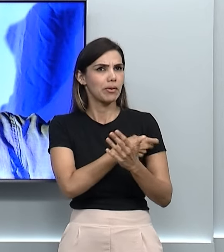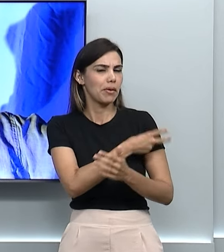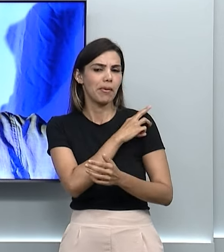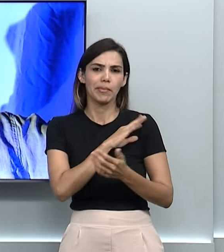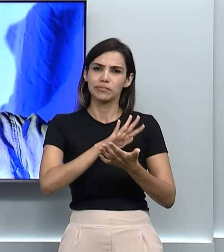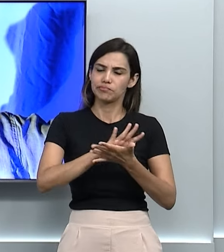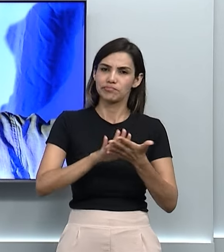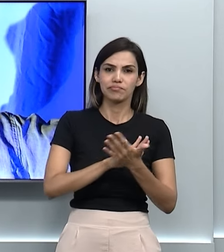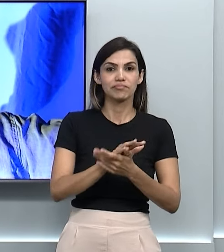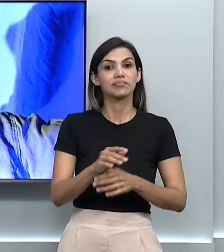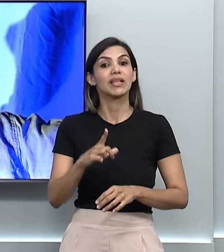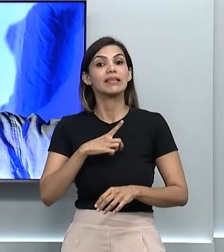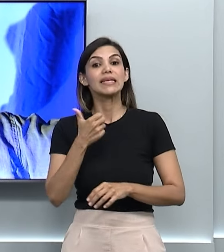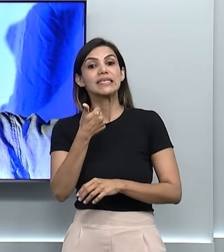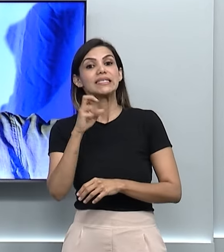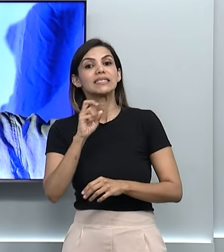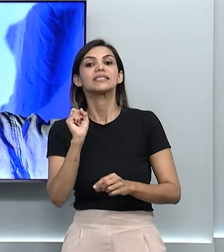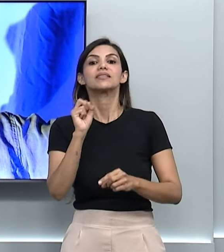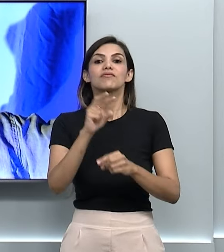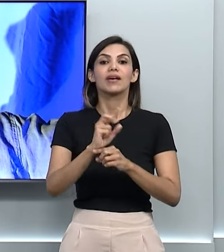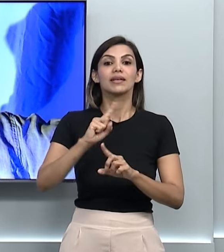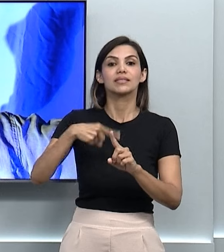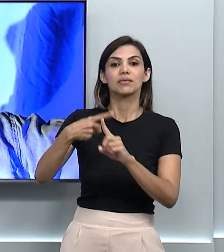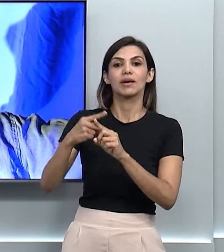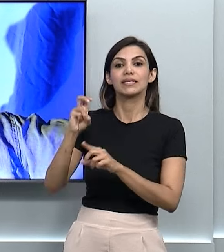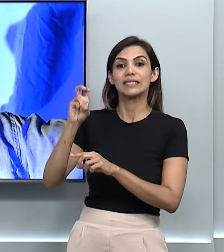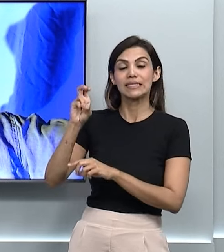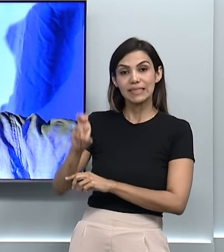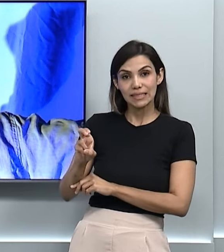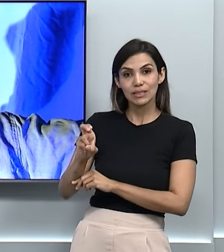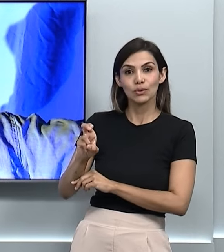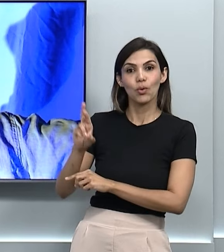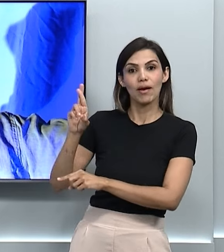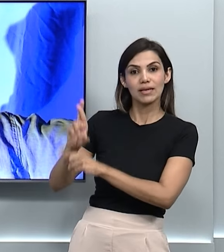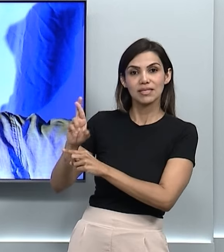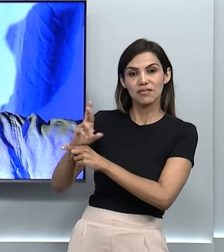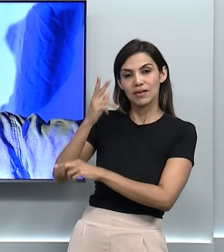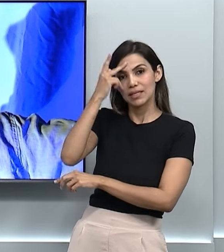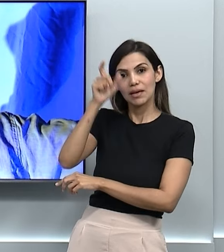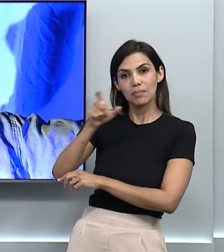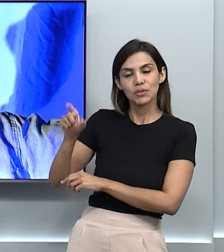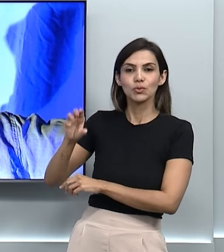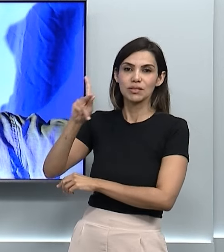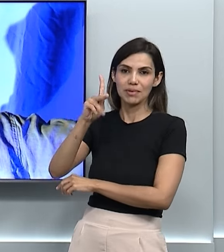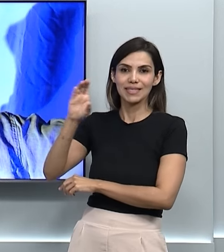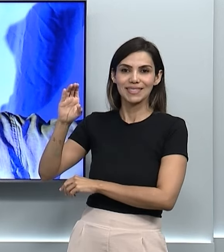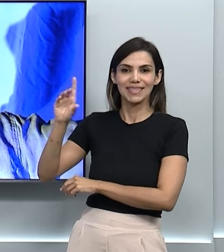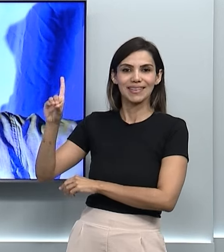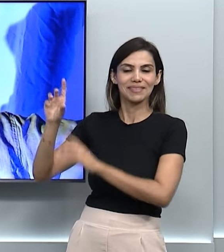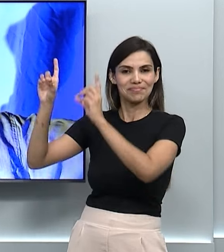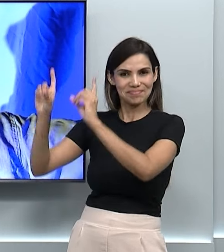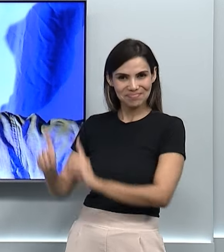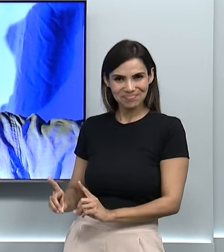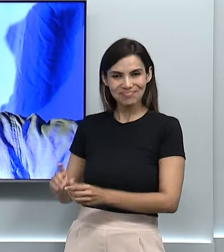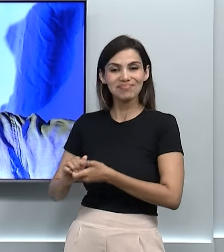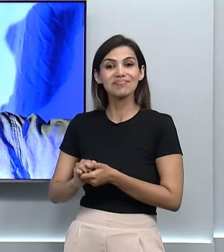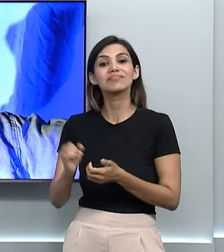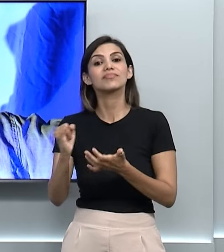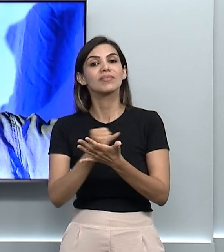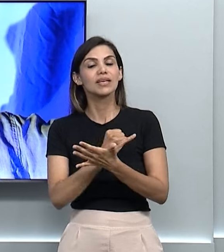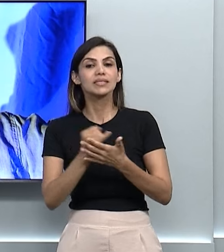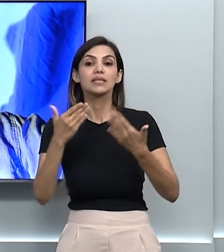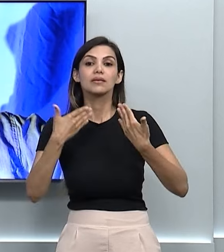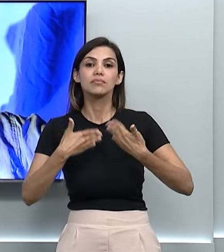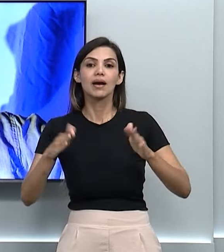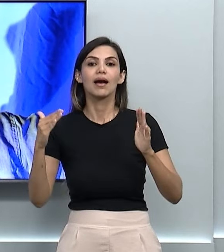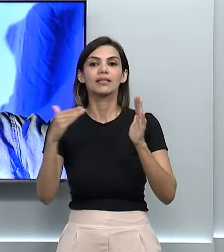vagas e mais 5 reservadas ao público de pessoas com deficiência. As inscrições seguem